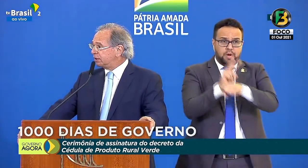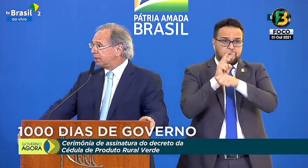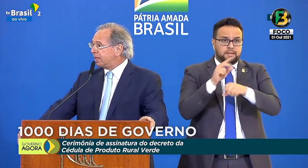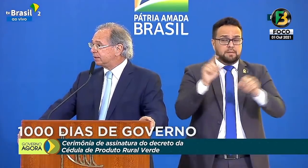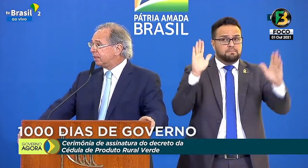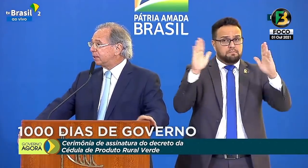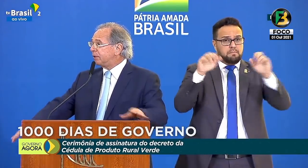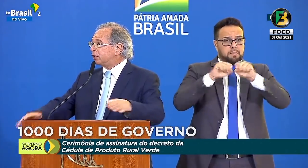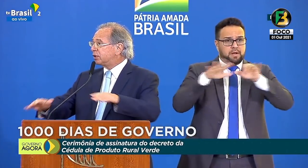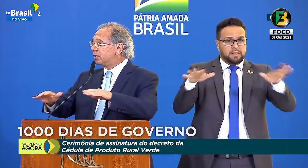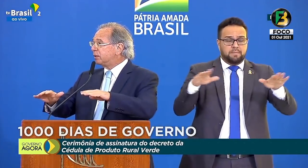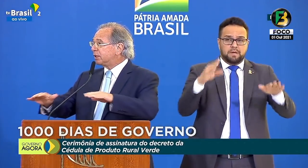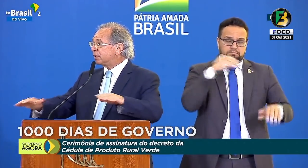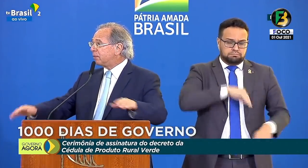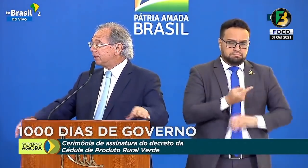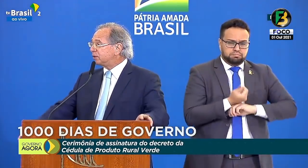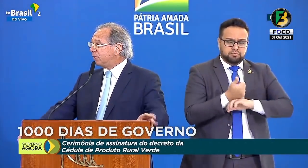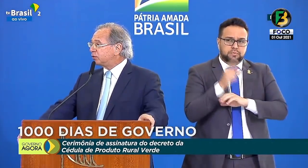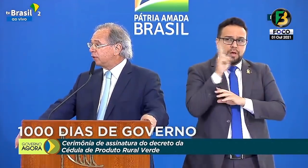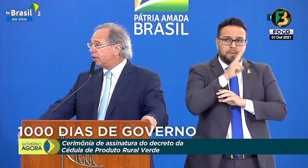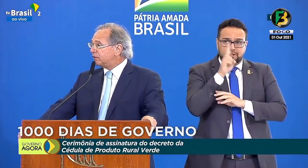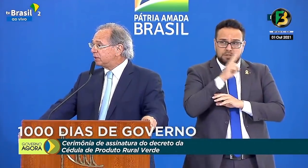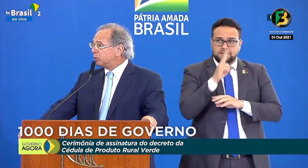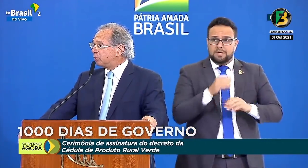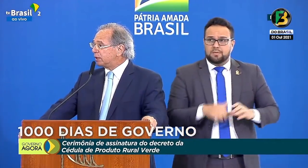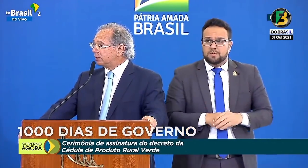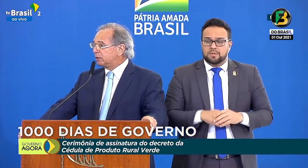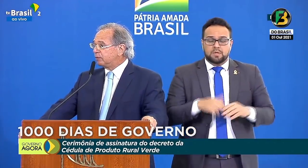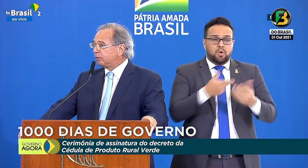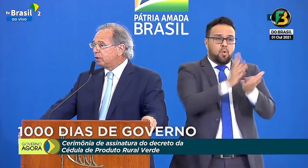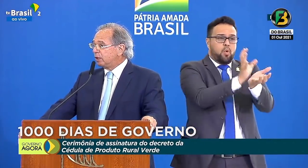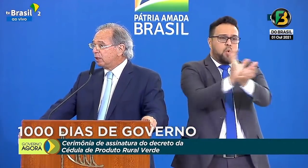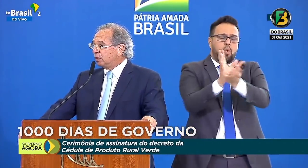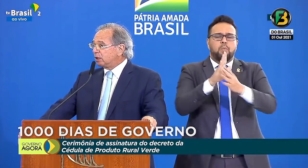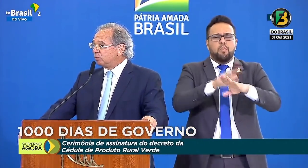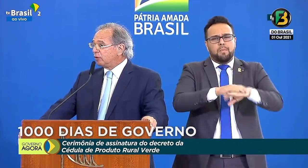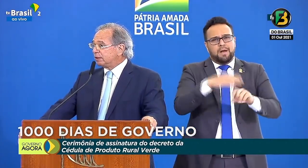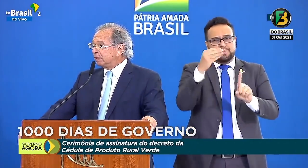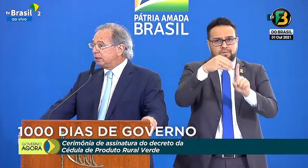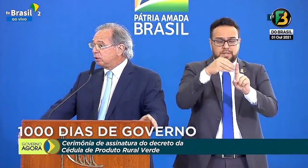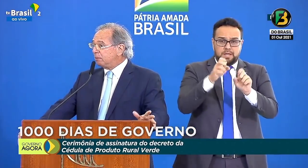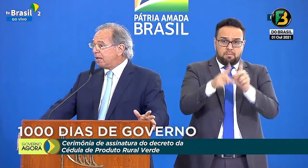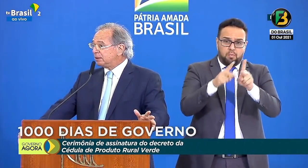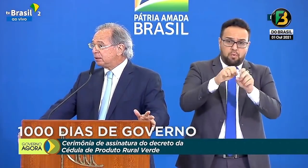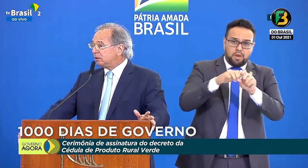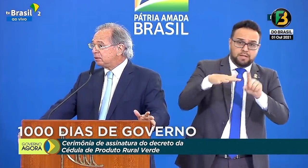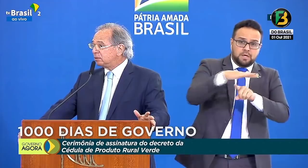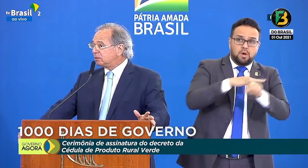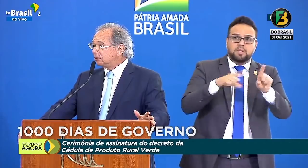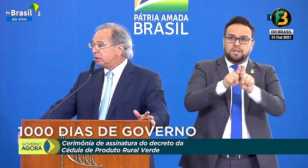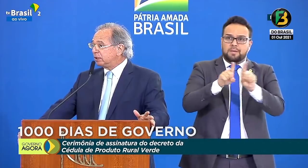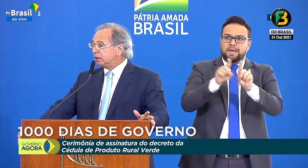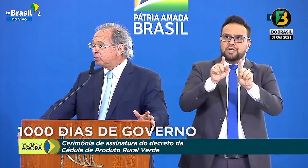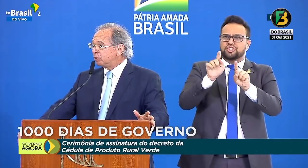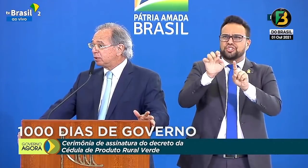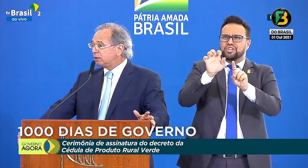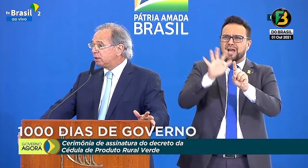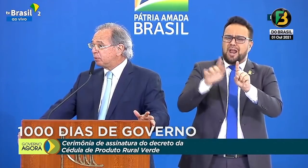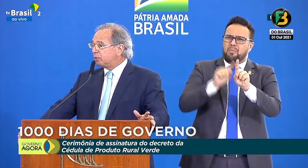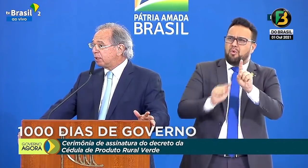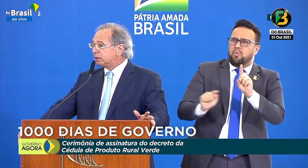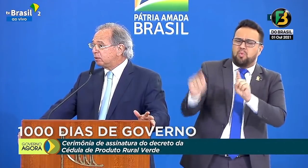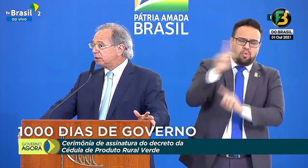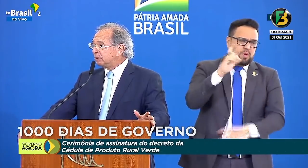auxílios emergenciais exatamente para as camadas mais vulneráveis da população, estamos vacinando em massa, 80